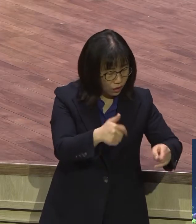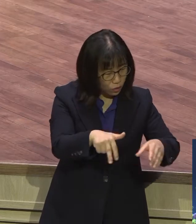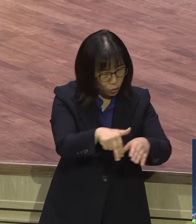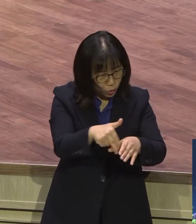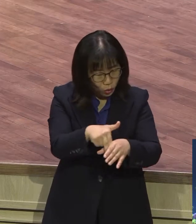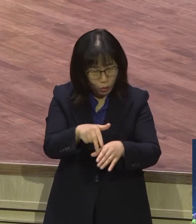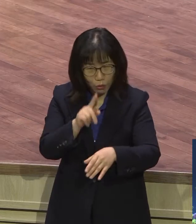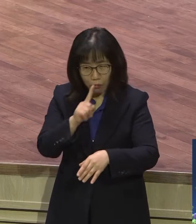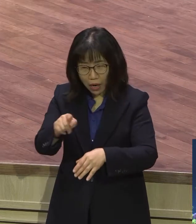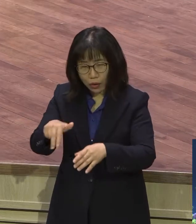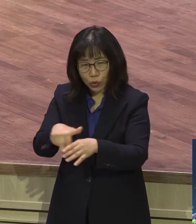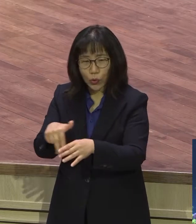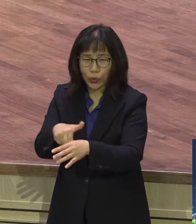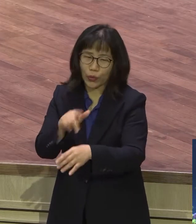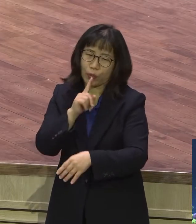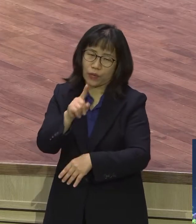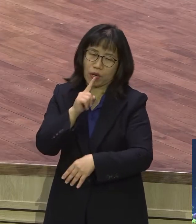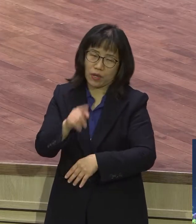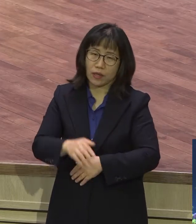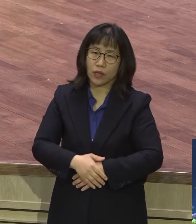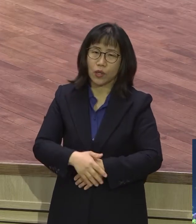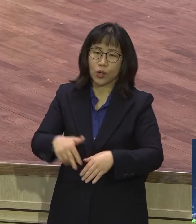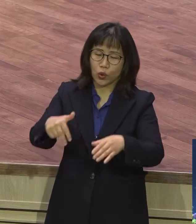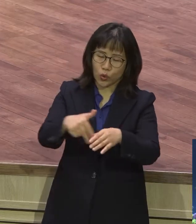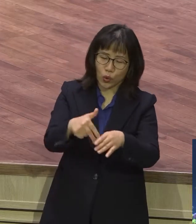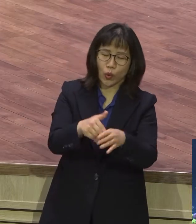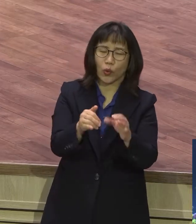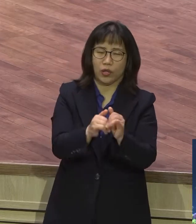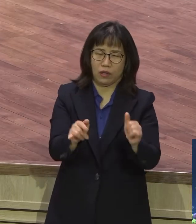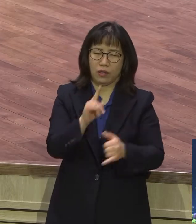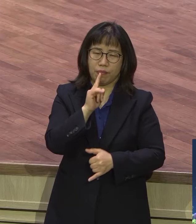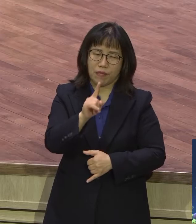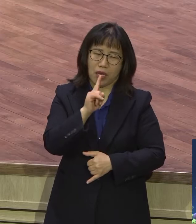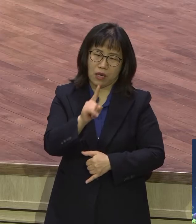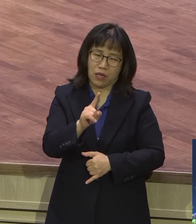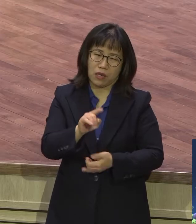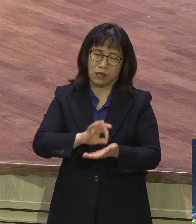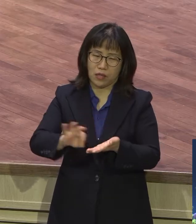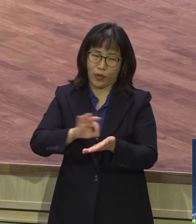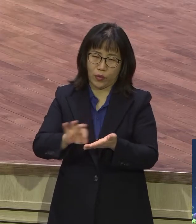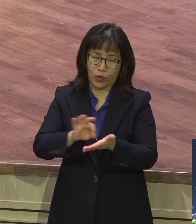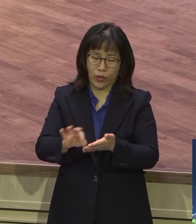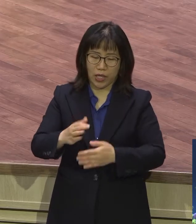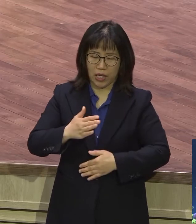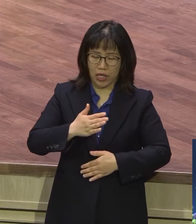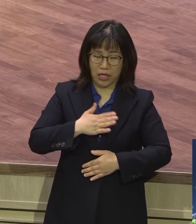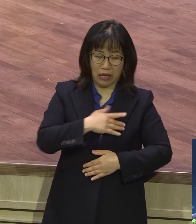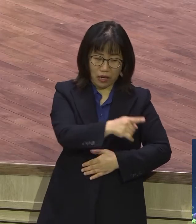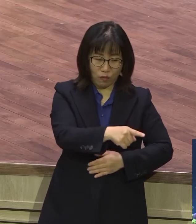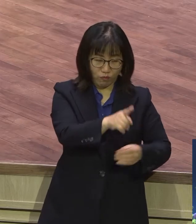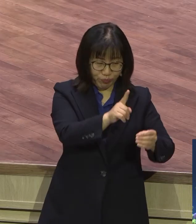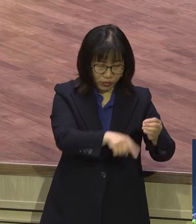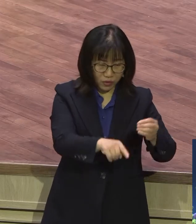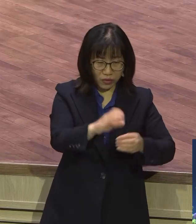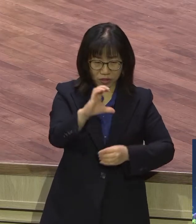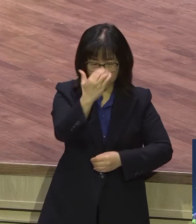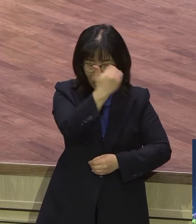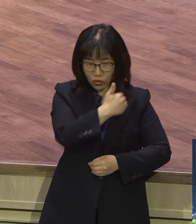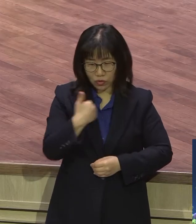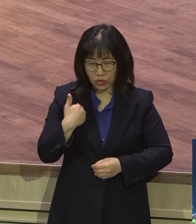목사가 우리 종교인들은 종교인들은 그걸 서이다 앉아 자기도 같은 불교 천지국에도 똑같다는 종교인들로 말하네요.